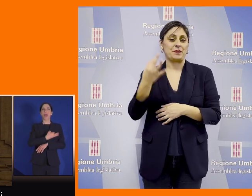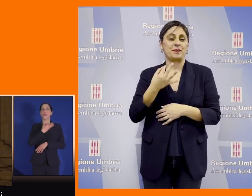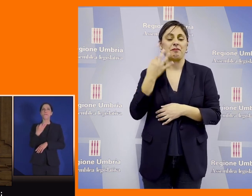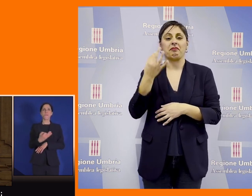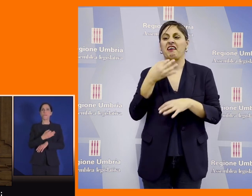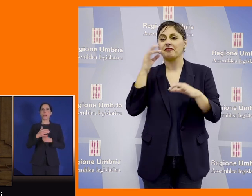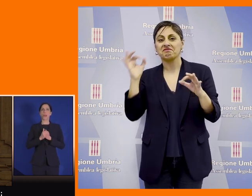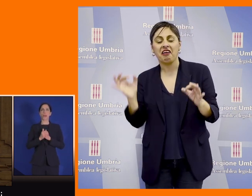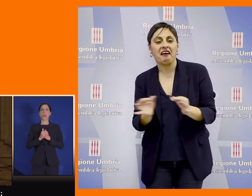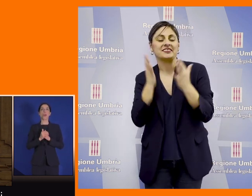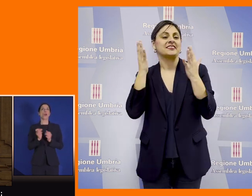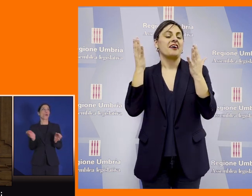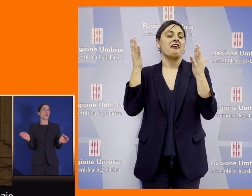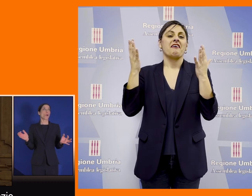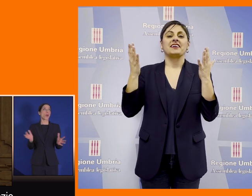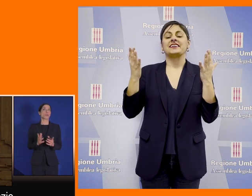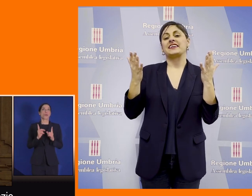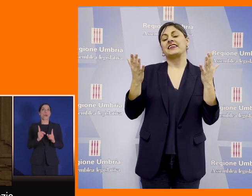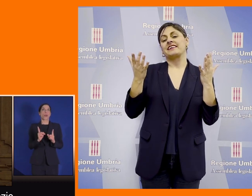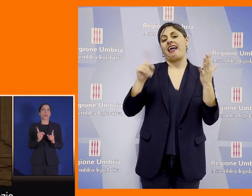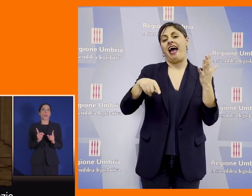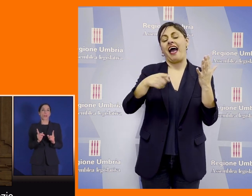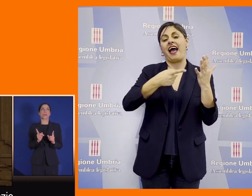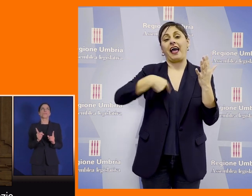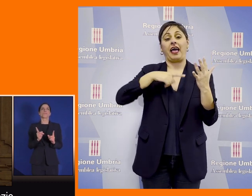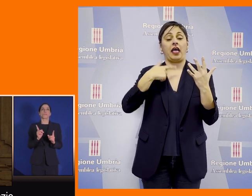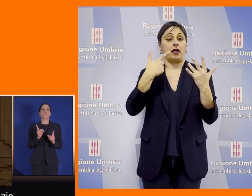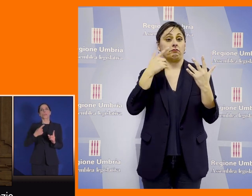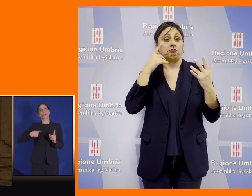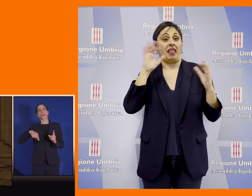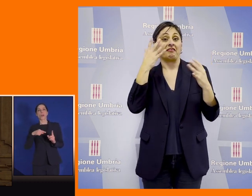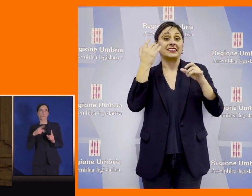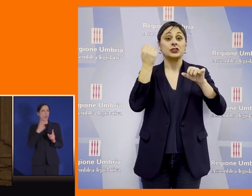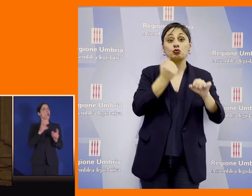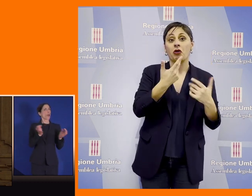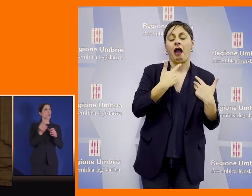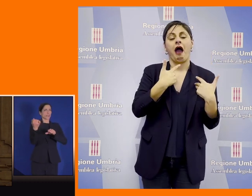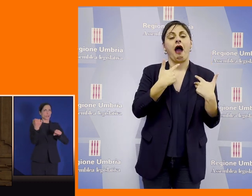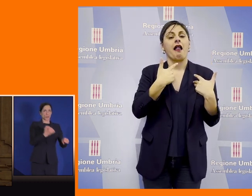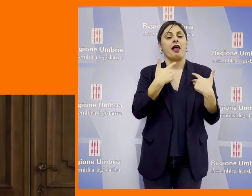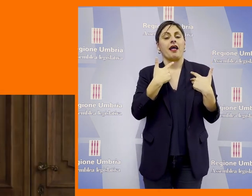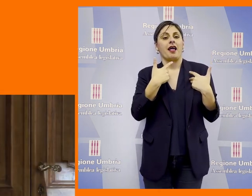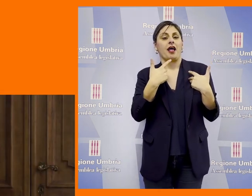occasioni e nelle nostre sia istituzionali che nei